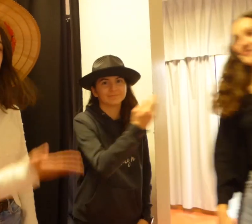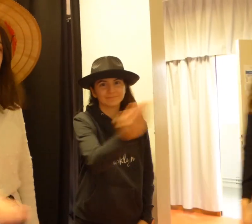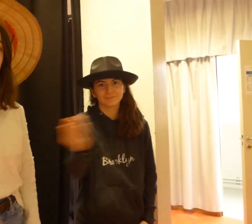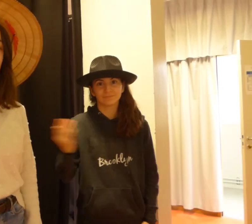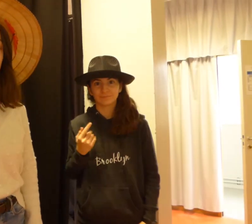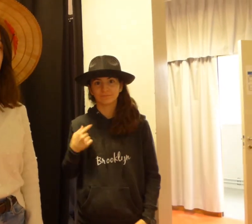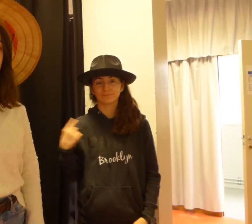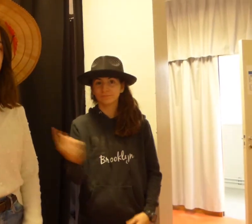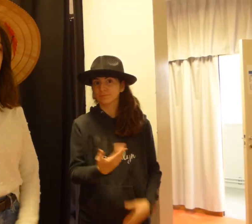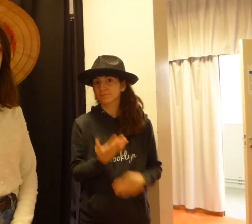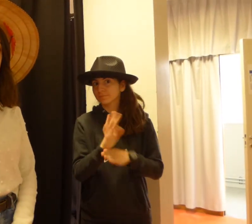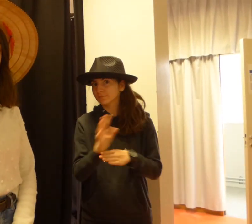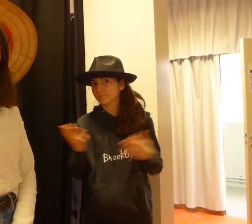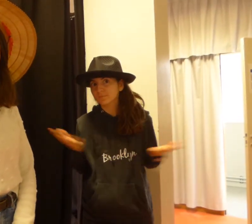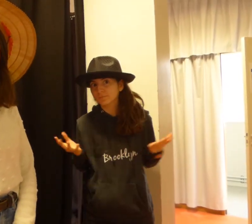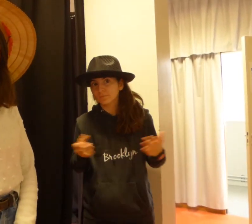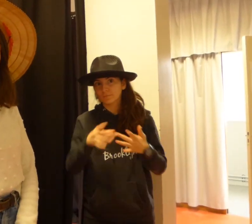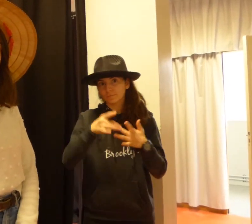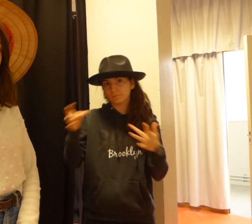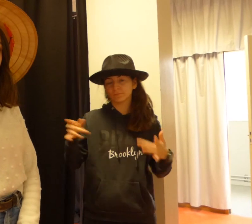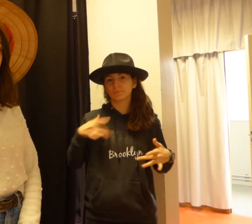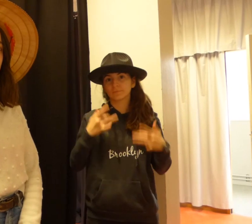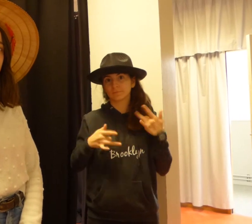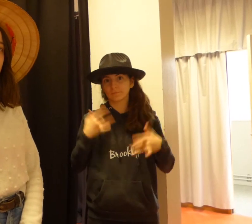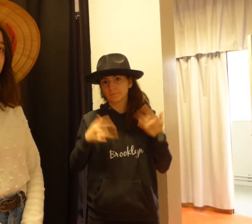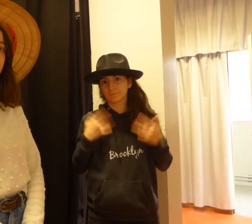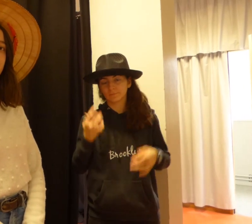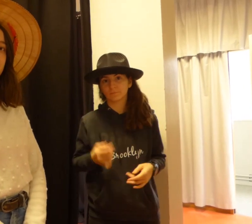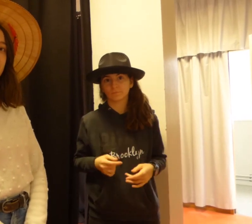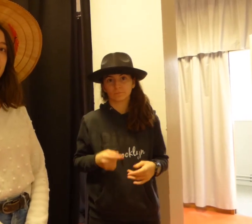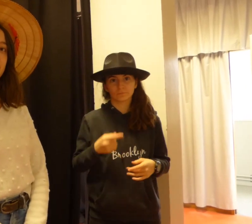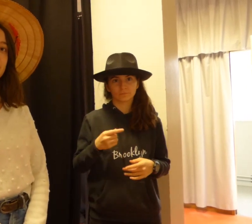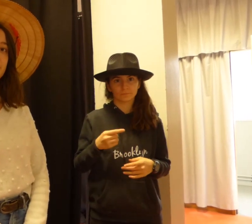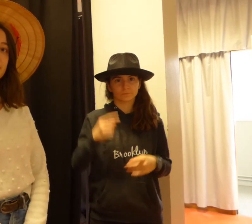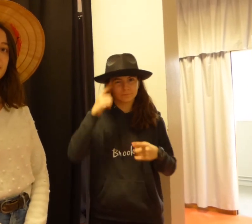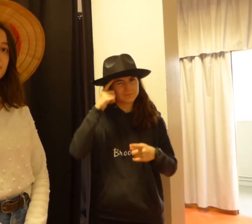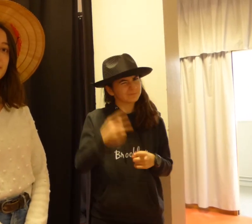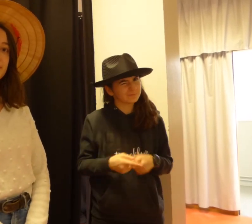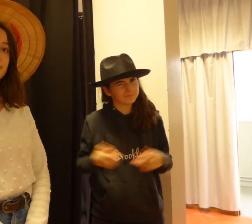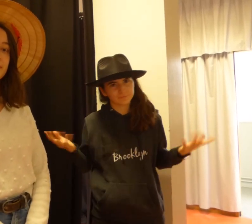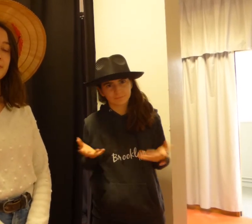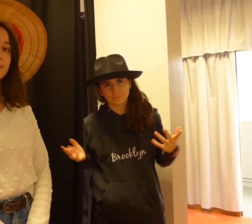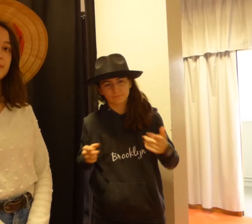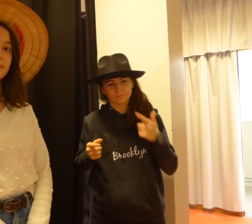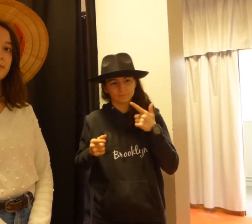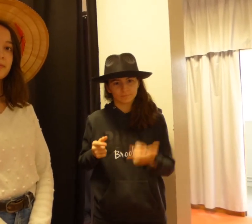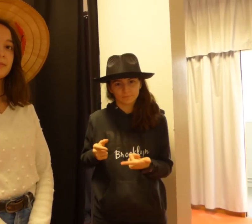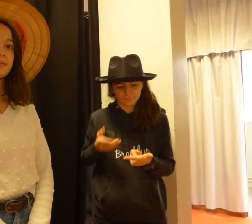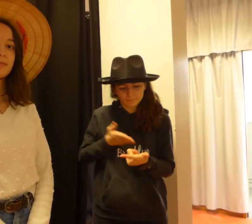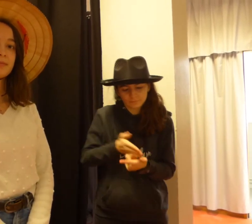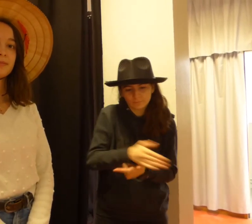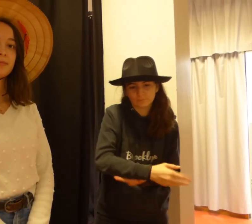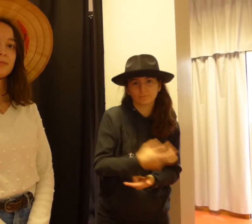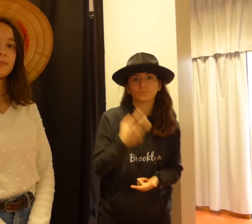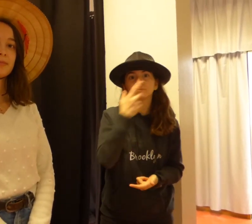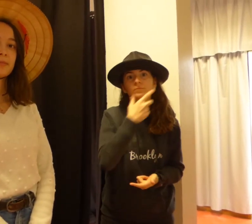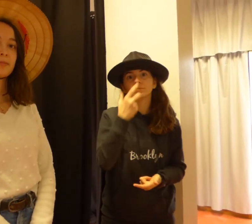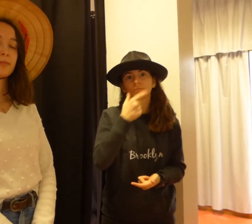Bonjour ! Nous allons vous présenter l'option Théâtre. Elle présente plusieurs avantages. Elle permet d'avoir de l